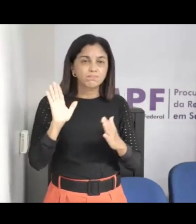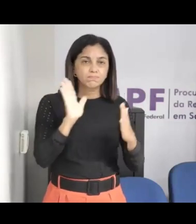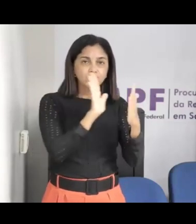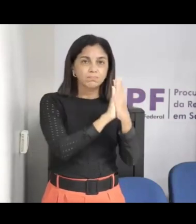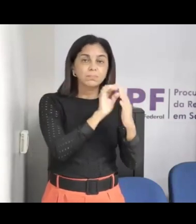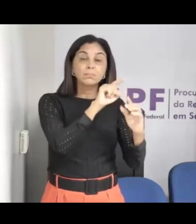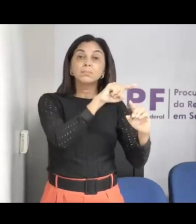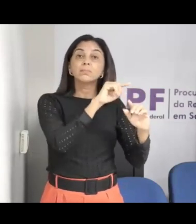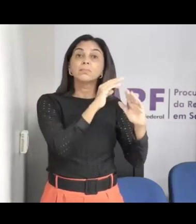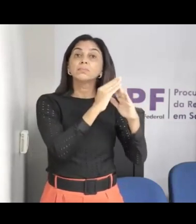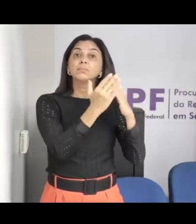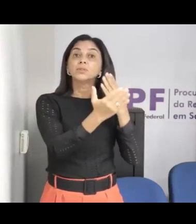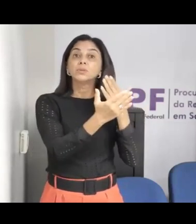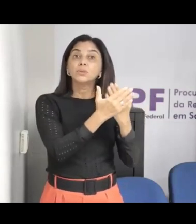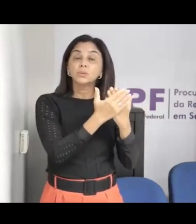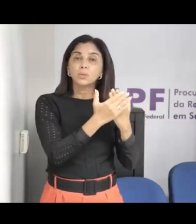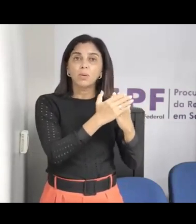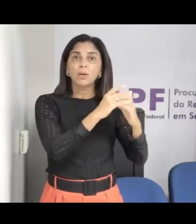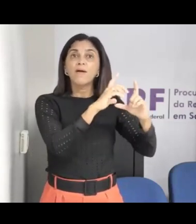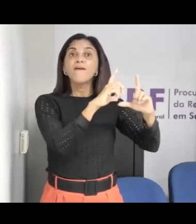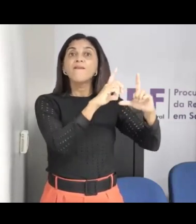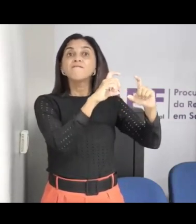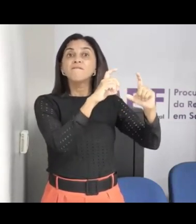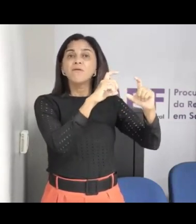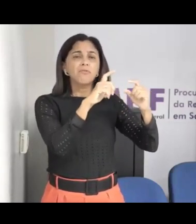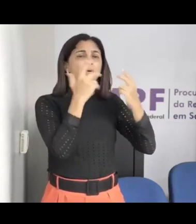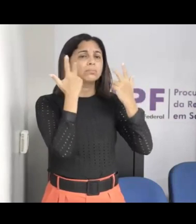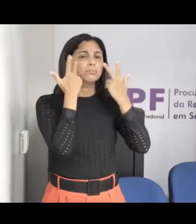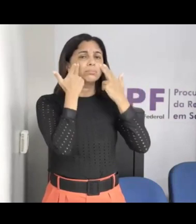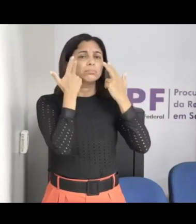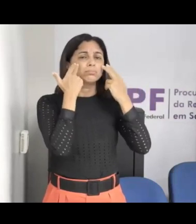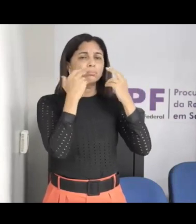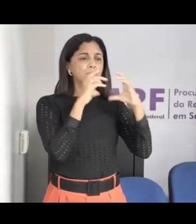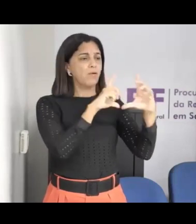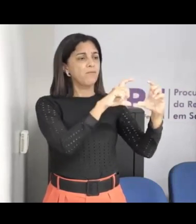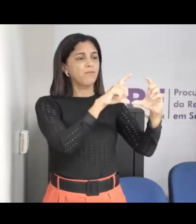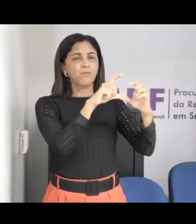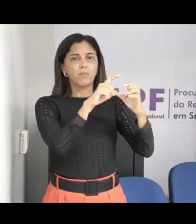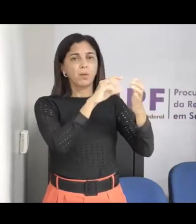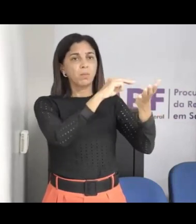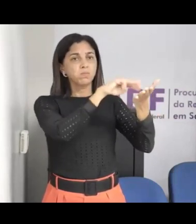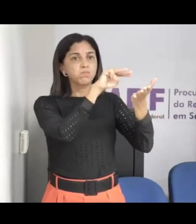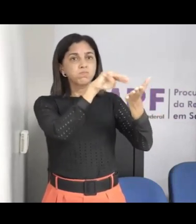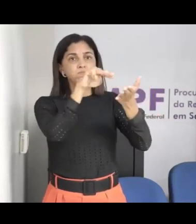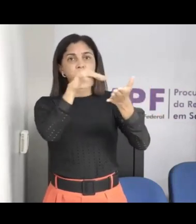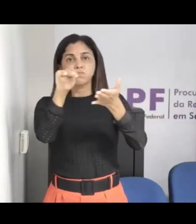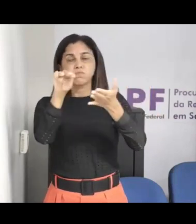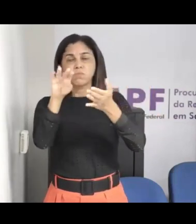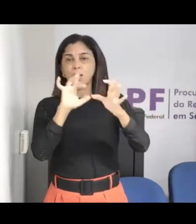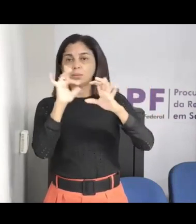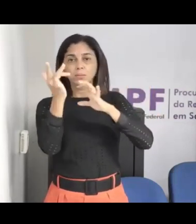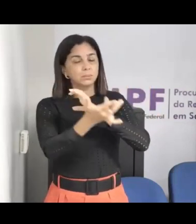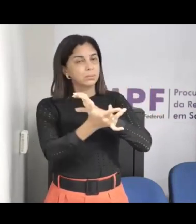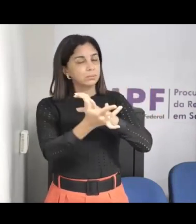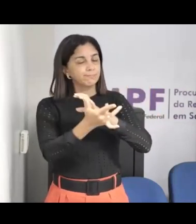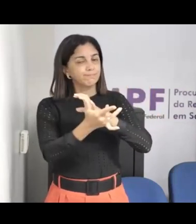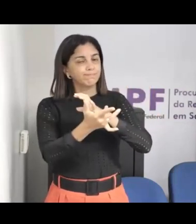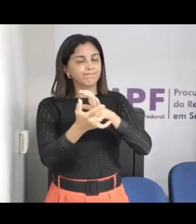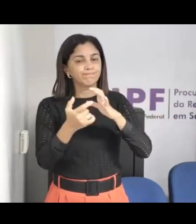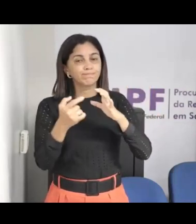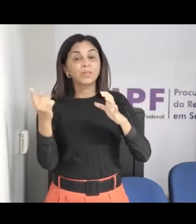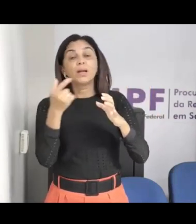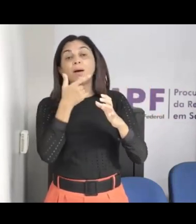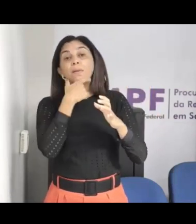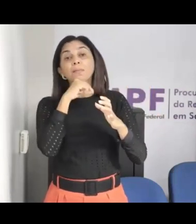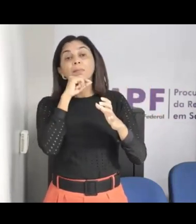usem imagens dos meus filhos nas redes sociais da escola, né, então isso é um assunto assim, que está começando a ser ventilado, eu